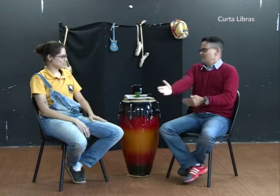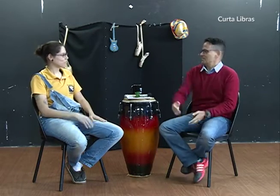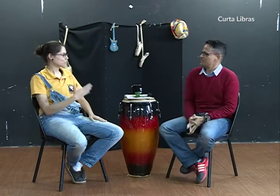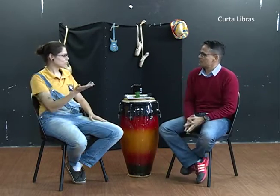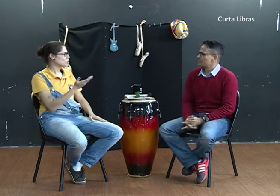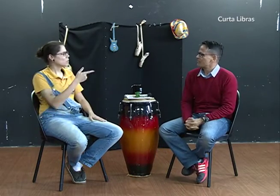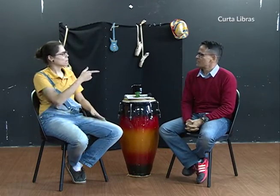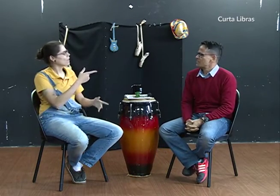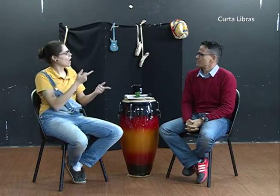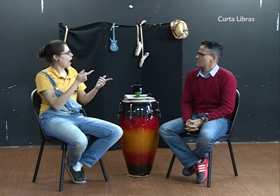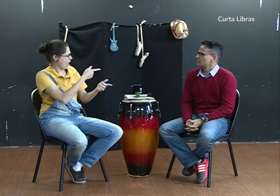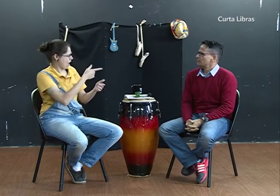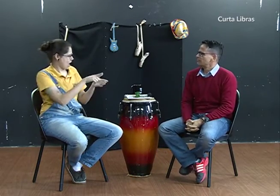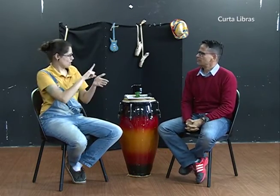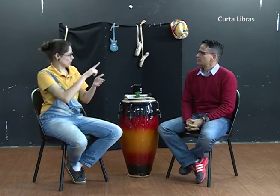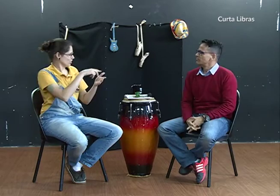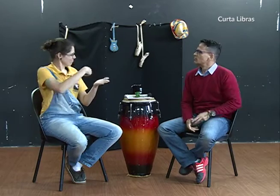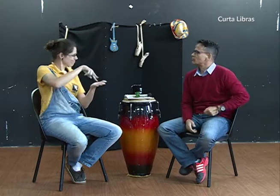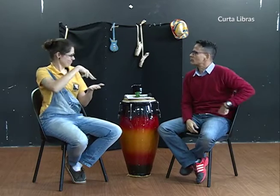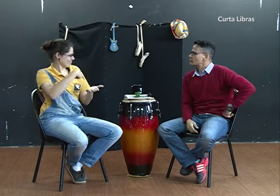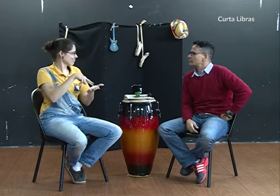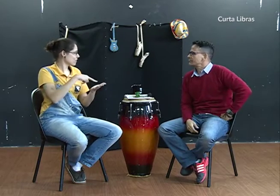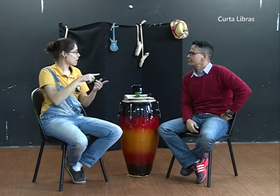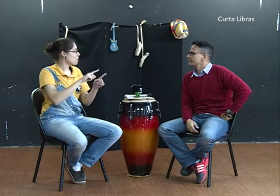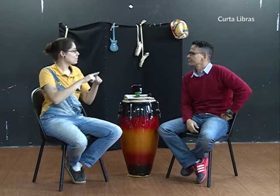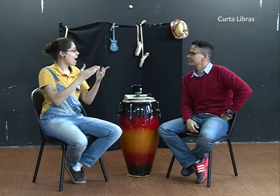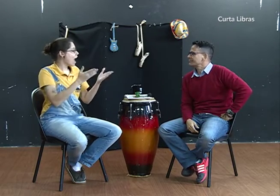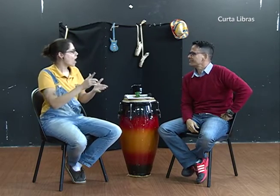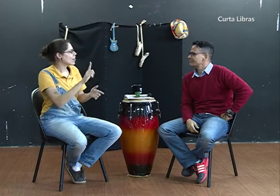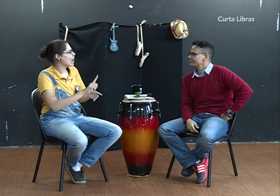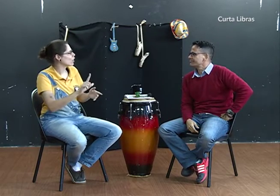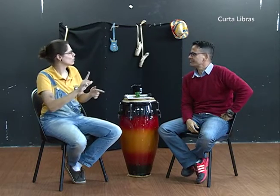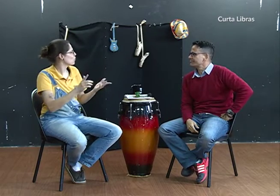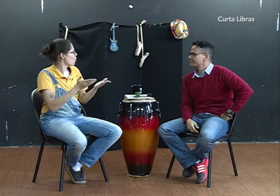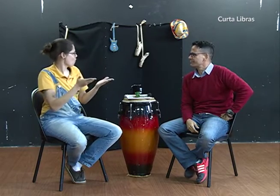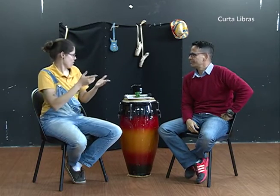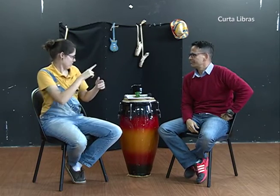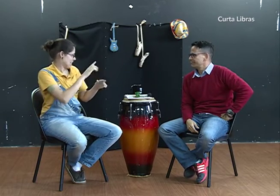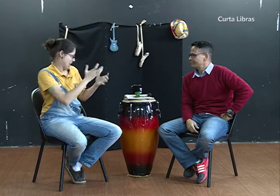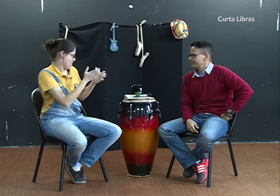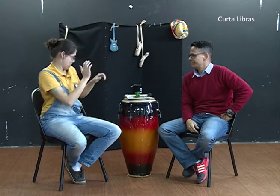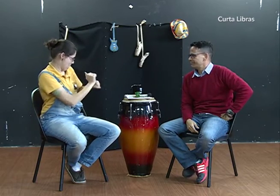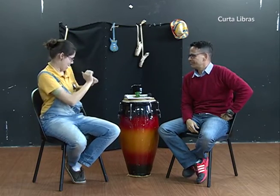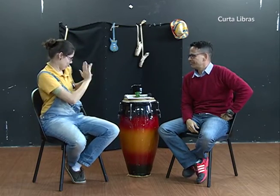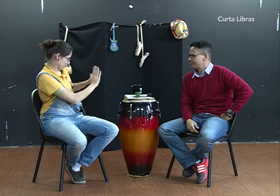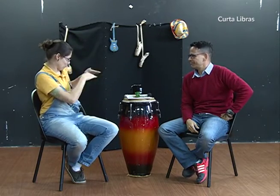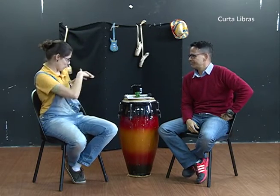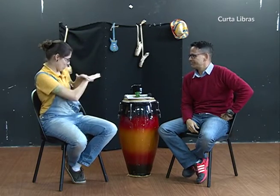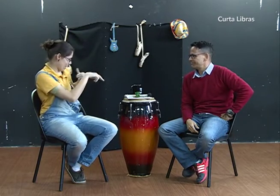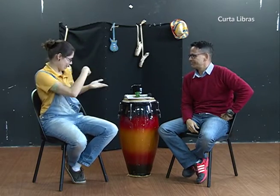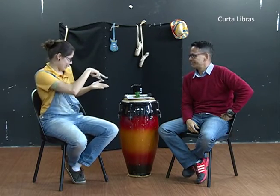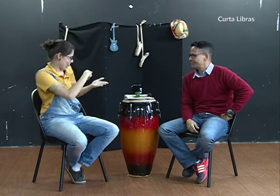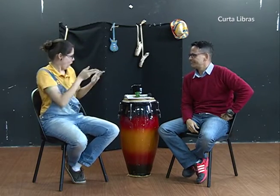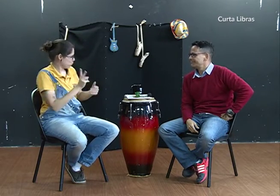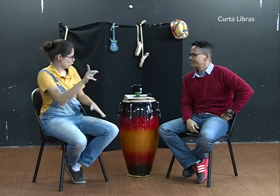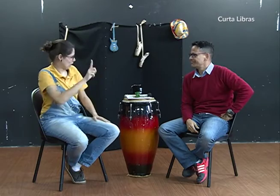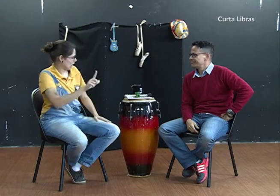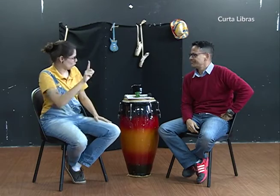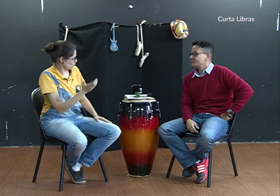Nós estávamos falando sobre dança, mas agora você está envolvido com a literatura. Você vai dar um tempo com a dança para continuar a literatura, é isso?